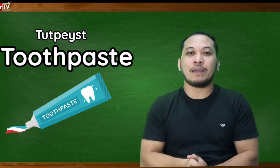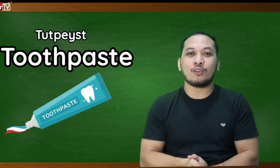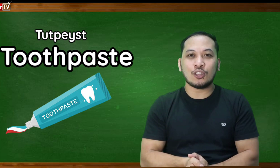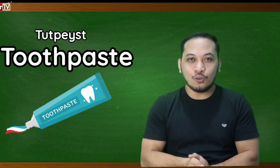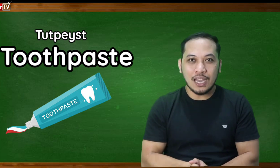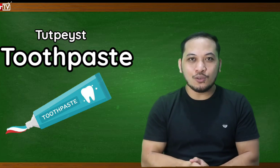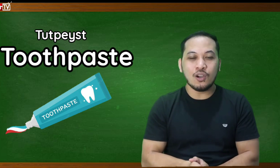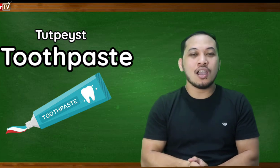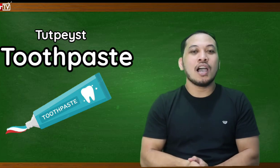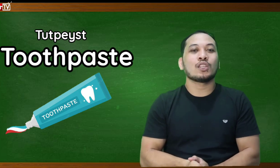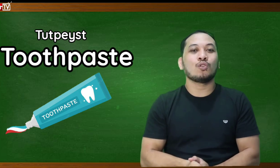pero